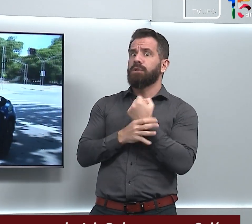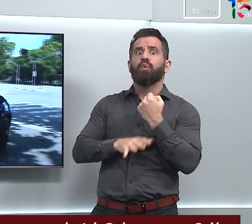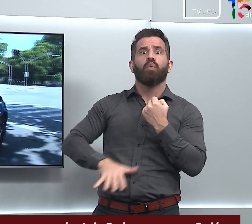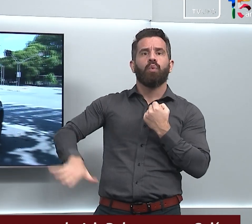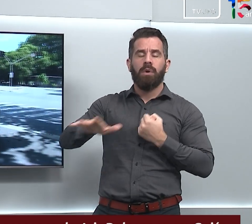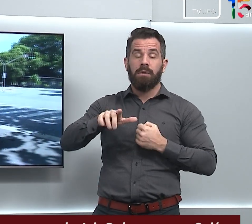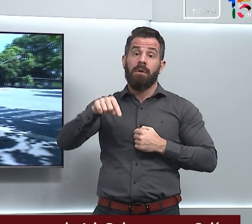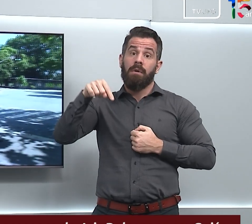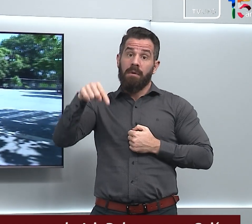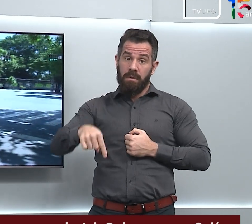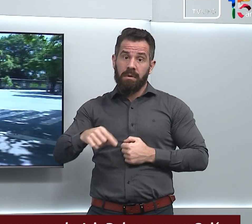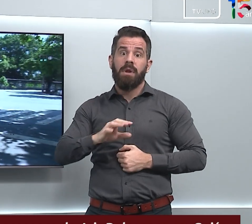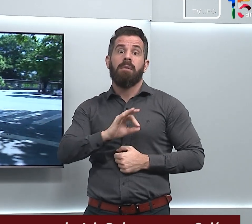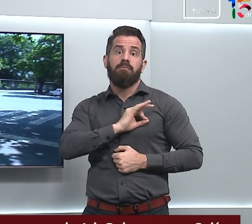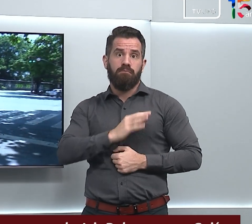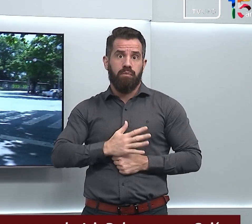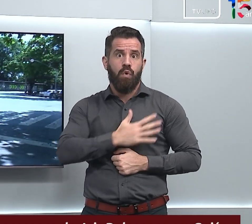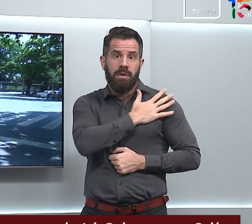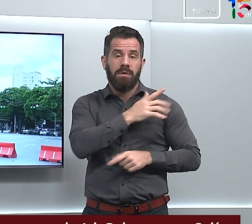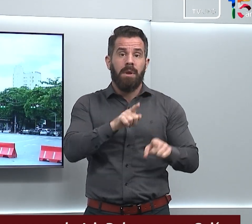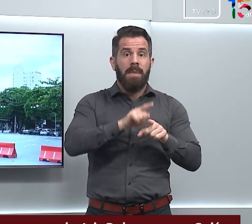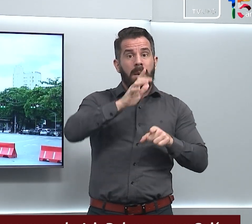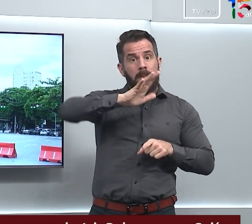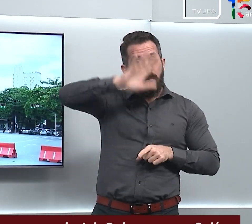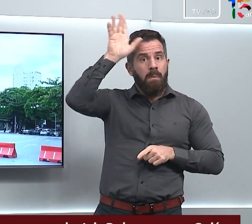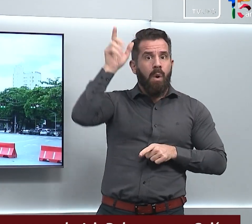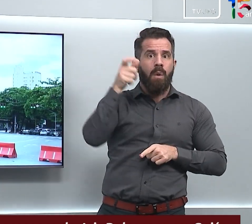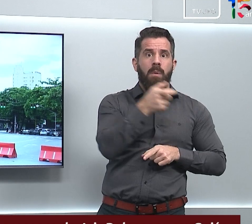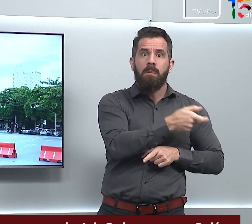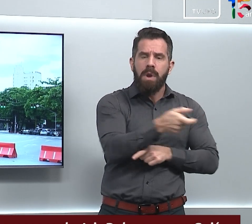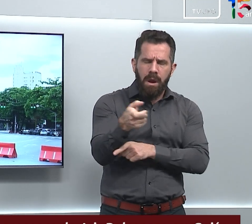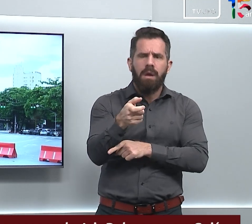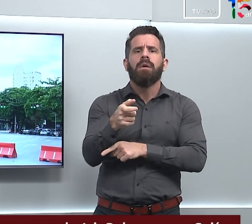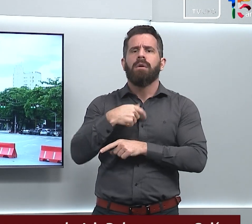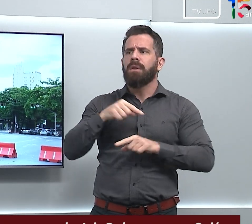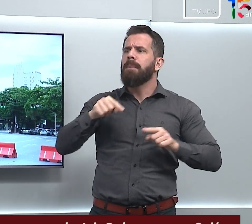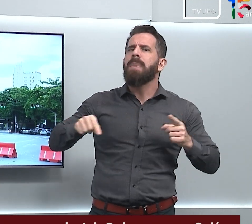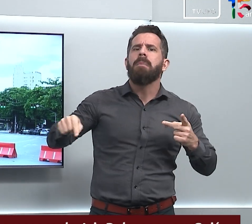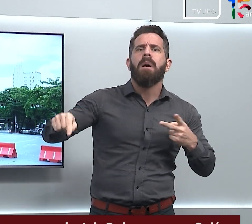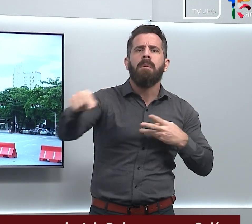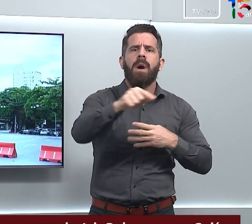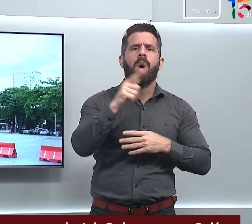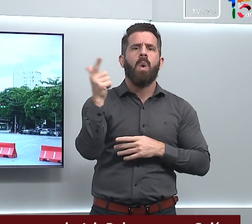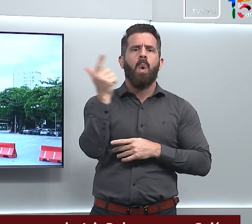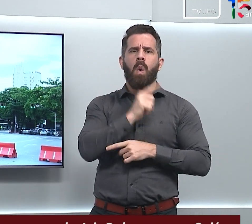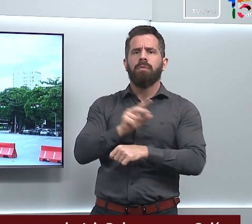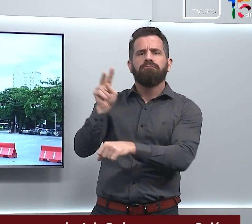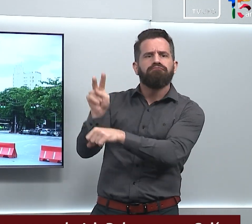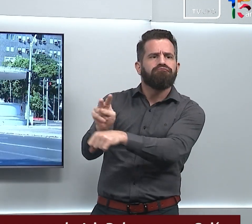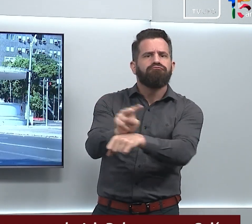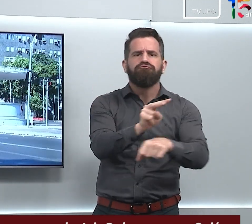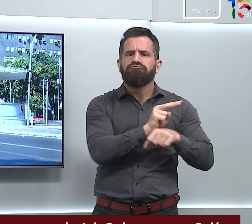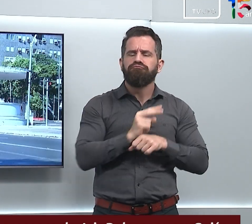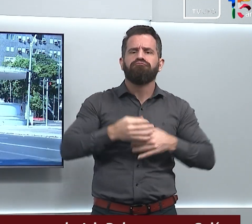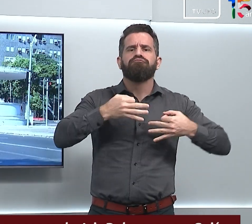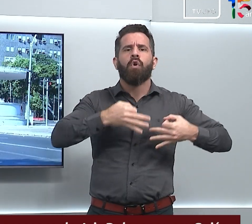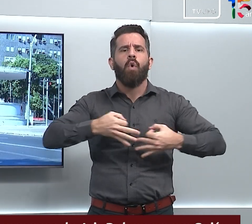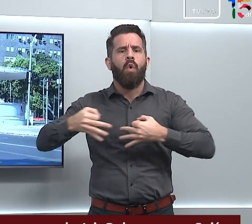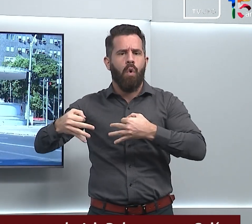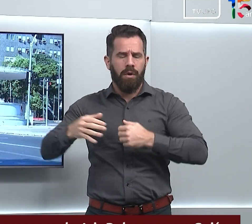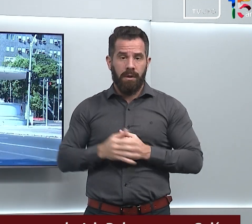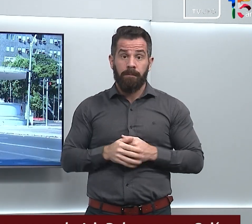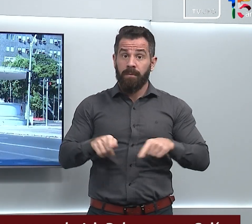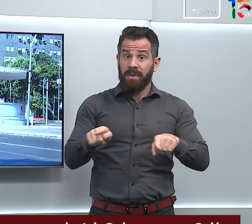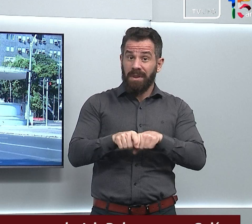as forças policiais e de bombeiros foram mobilizadas para garantir a ordem durante o dia. Além disso, o